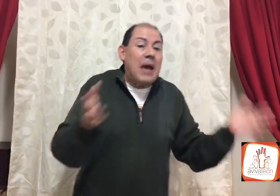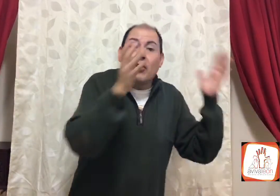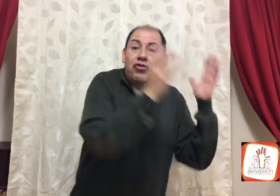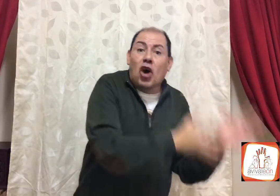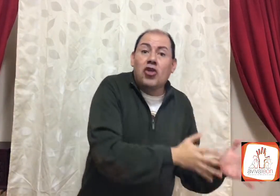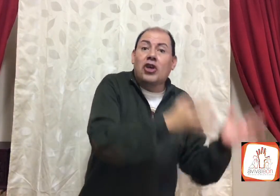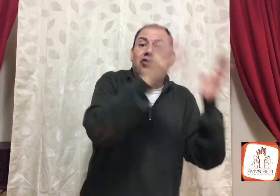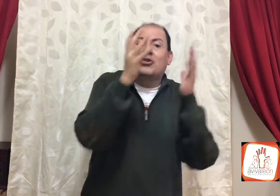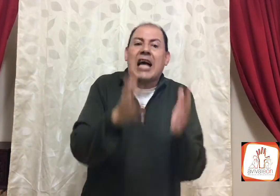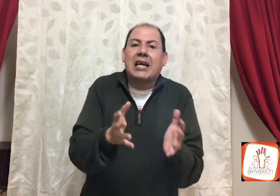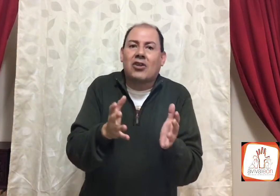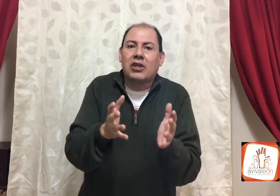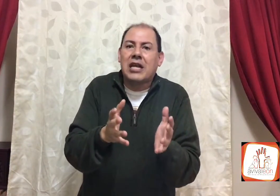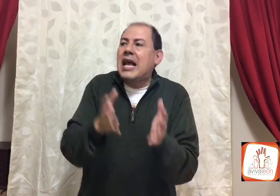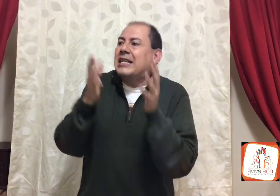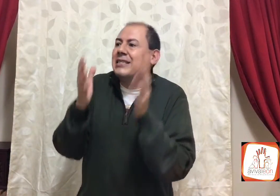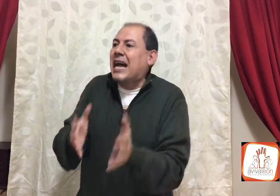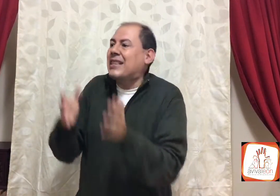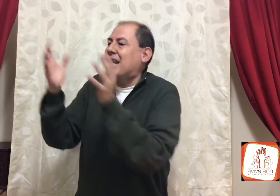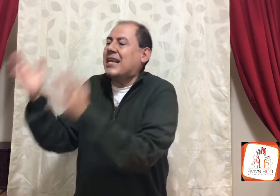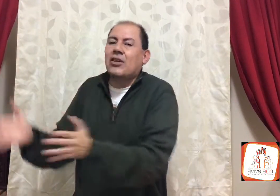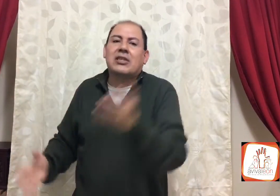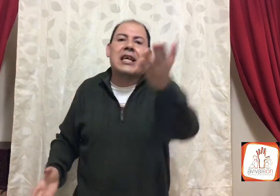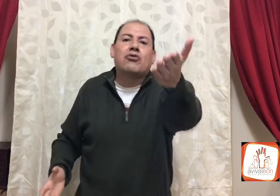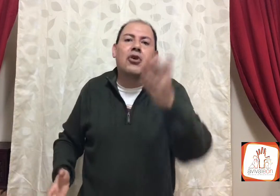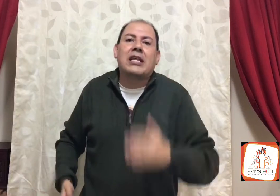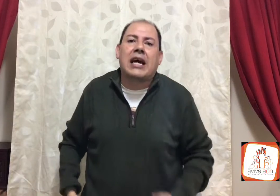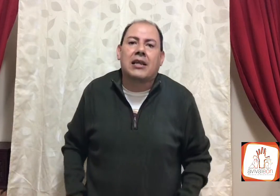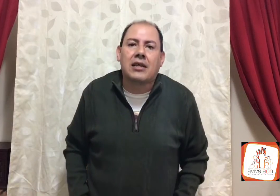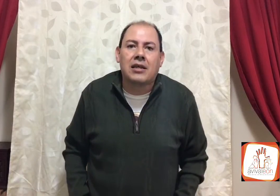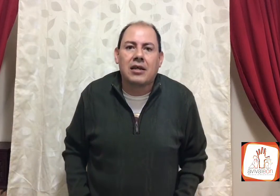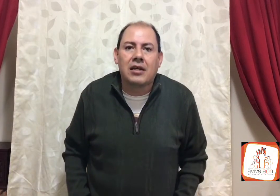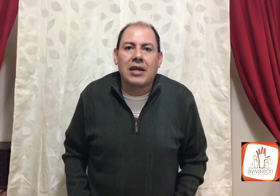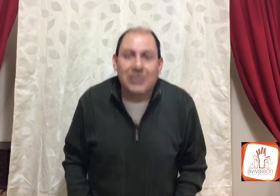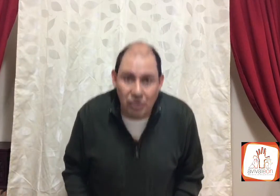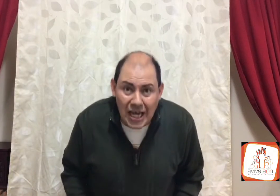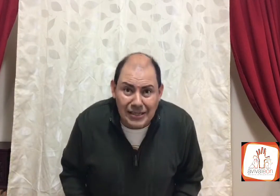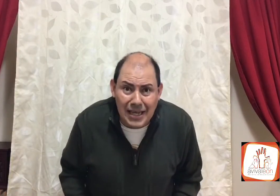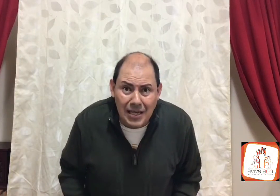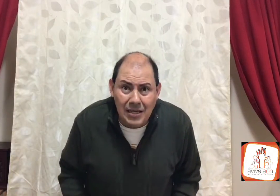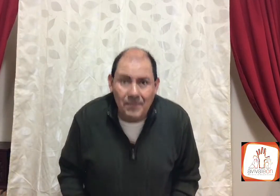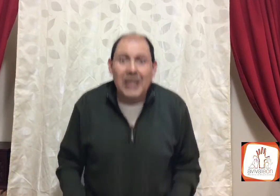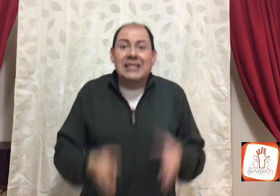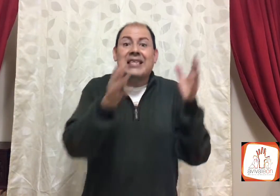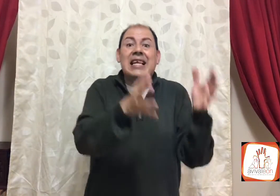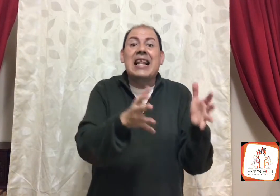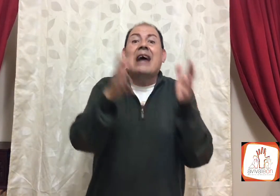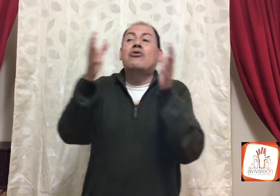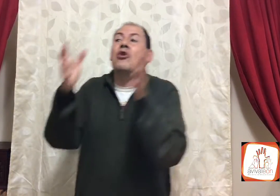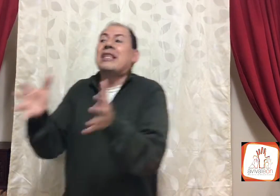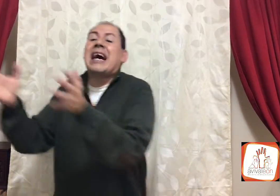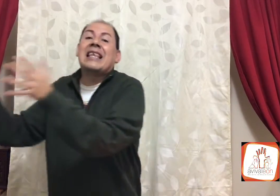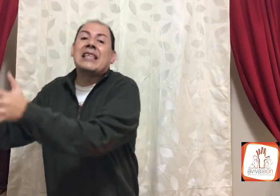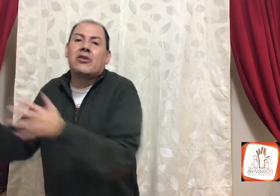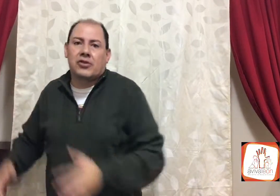pero todos sus actos, están dirigidos sin autoridad, escuchaste, sin la autoridad de Dios,